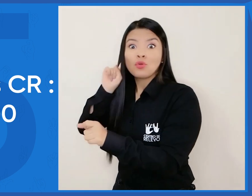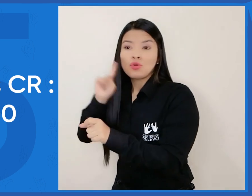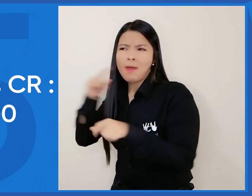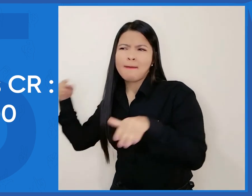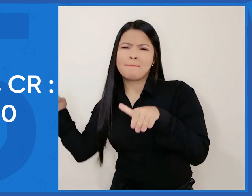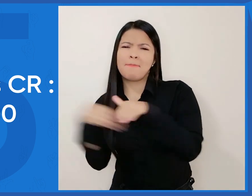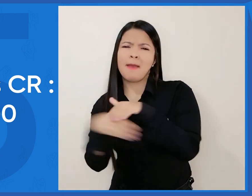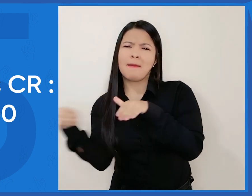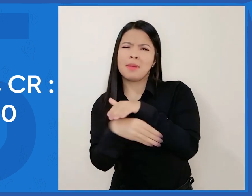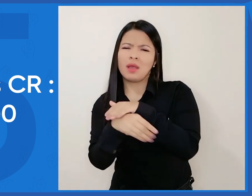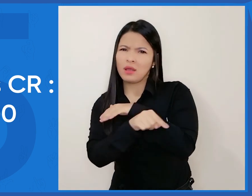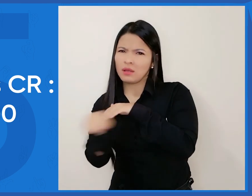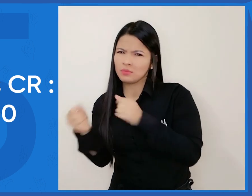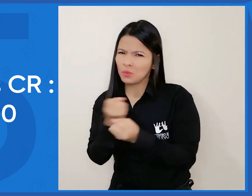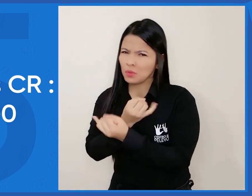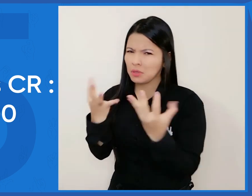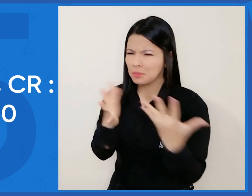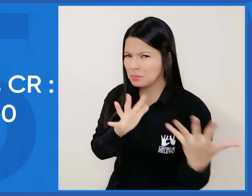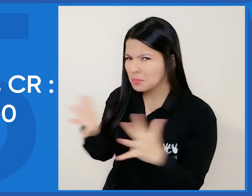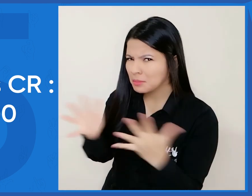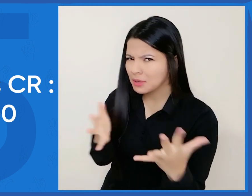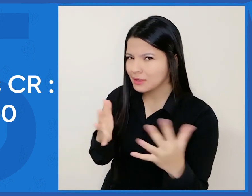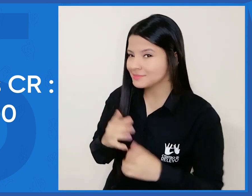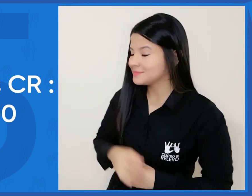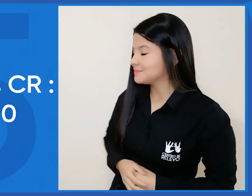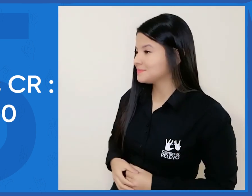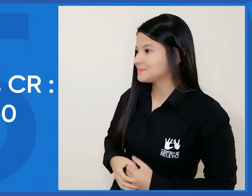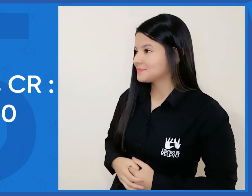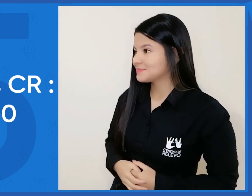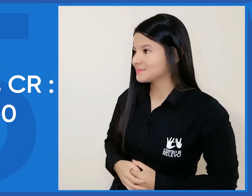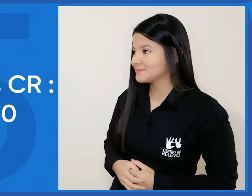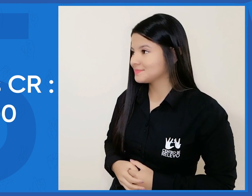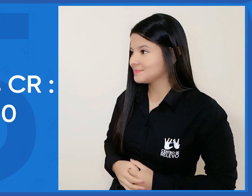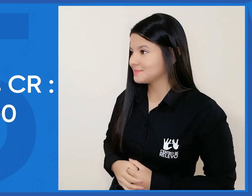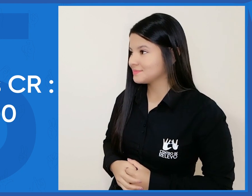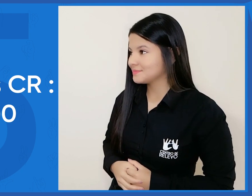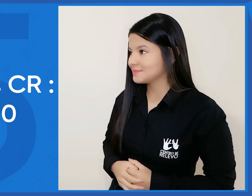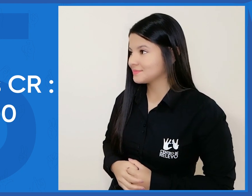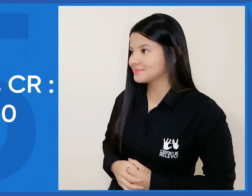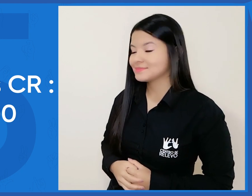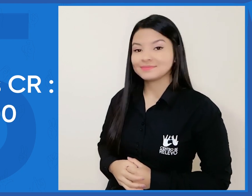sordas con aproximadamente cuatro millones quinientos mil servicios